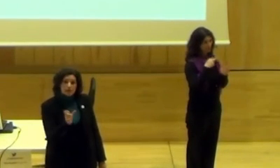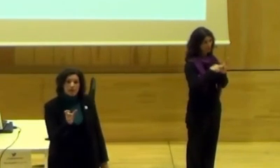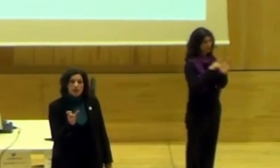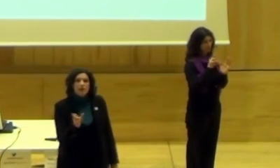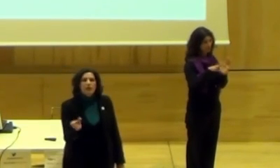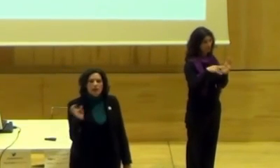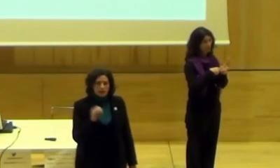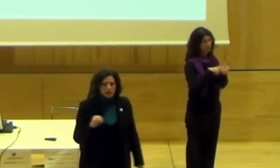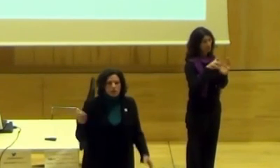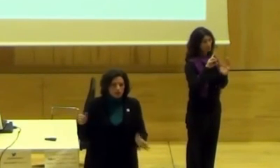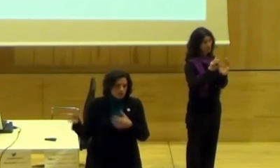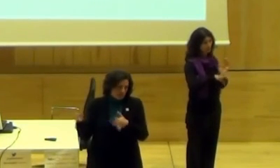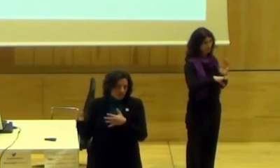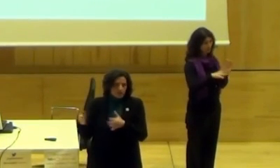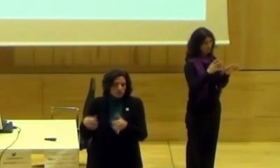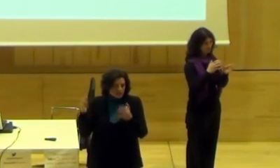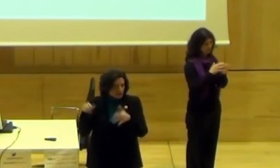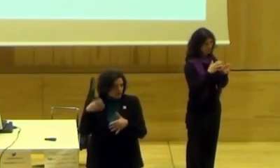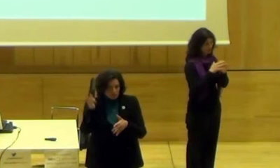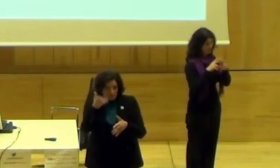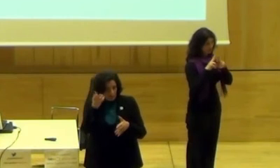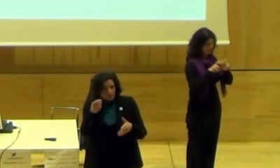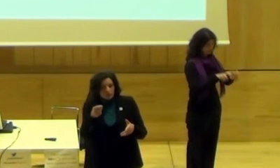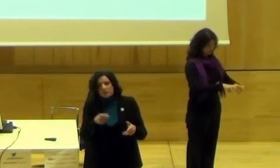Gracias. Gracias. Puedo encontrar